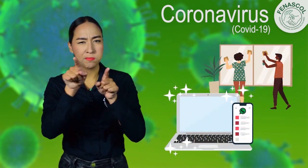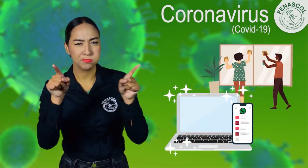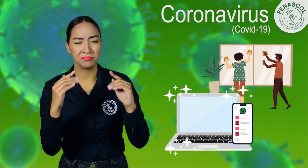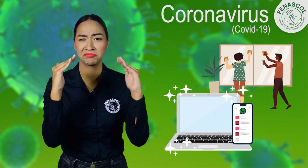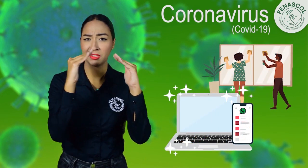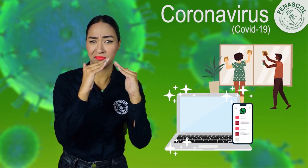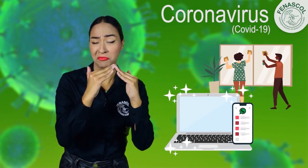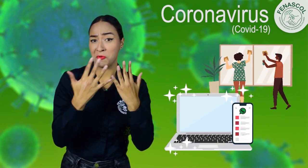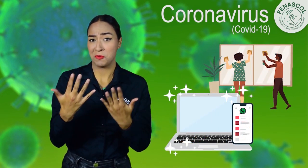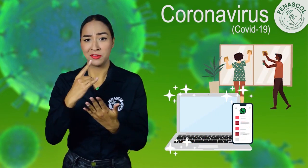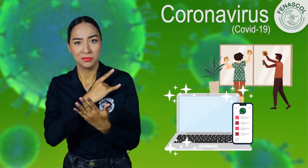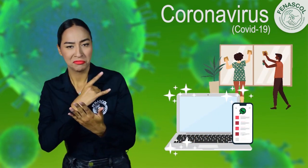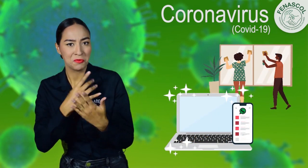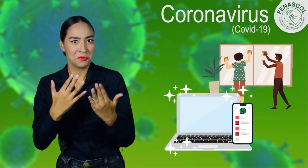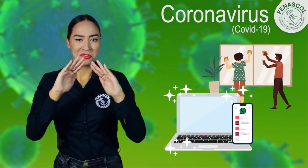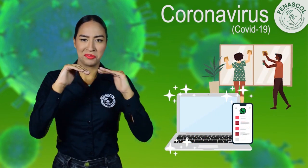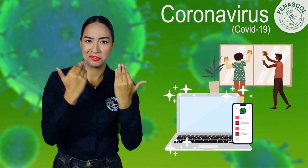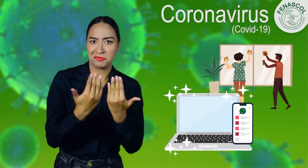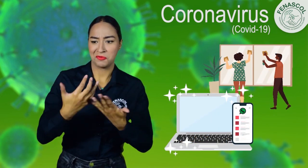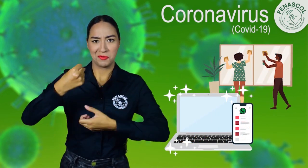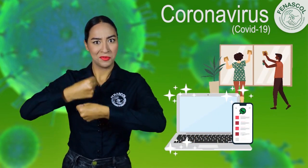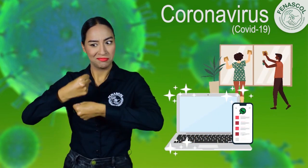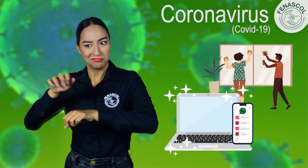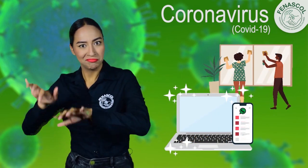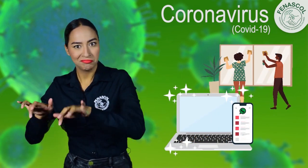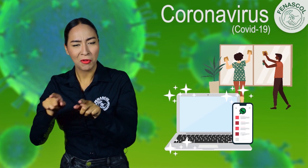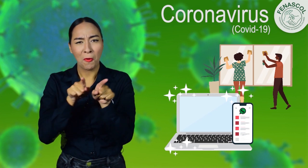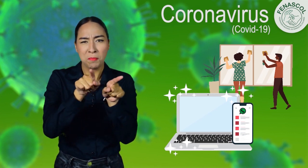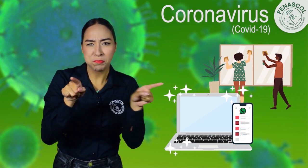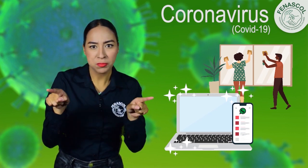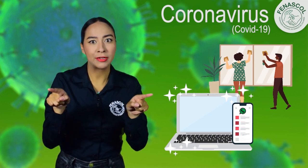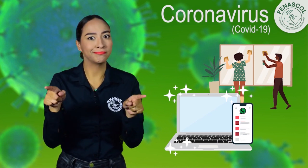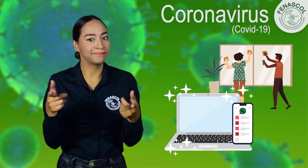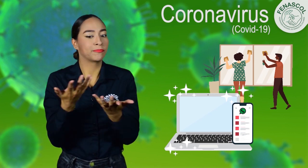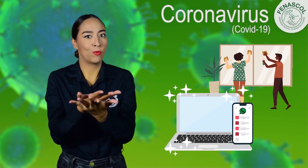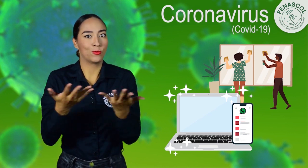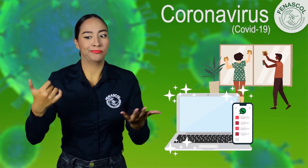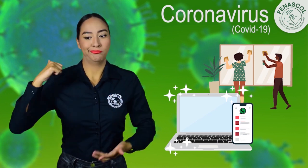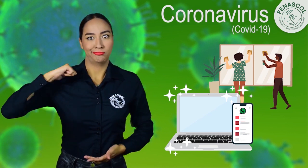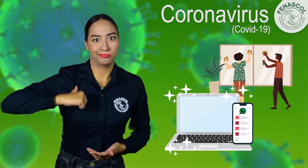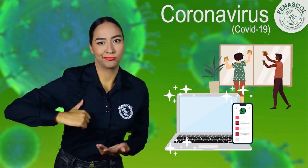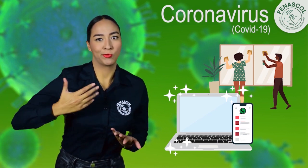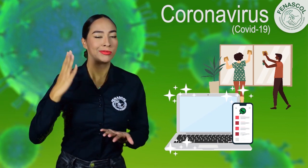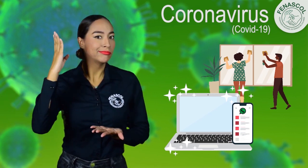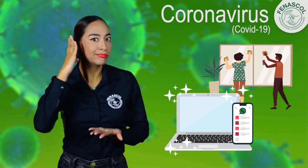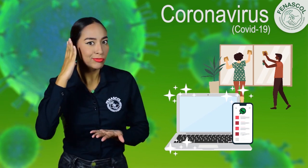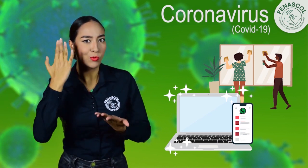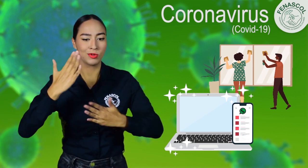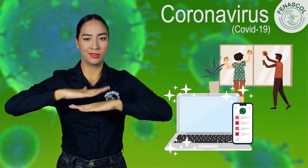Debes mantener limpios y aseados tu hogar, tu puesto de trabajo o tu lugar de estudios. Así